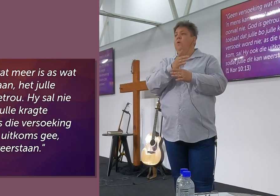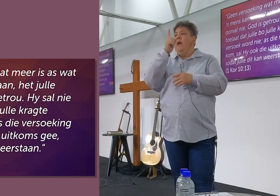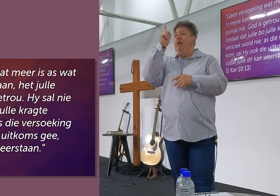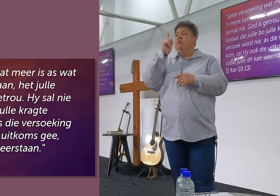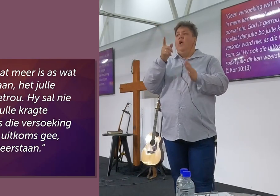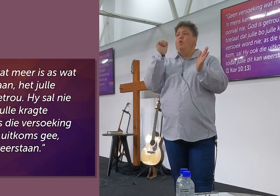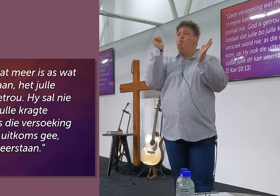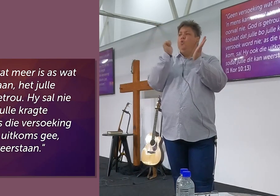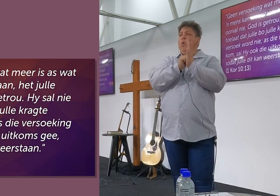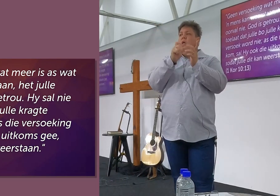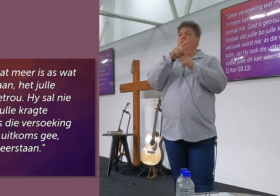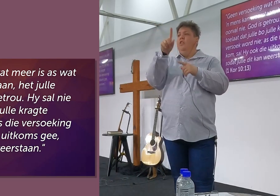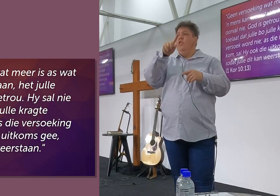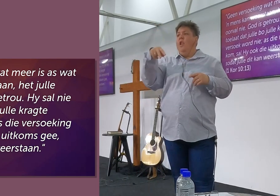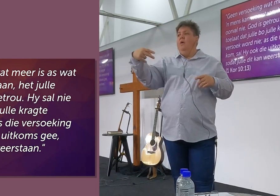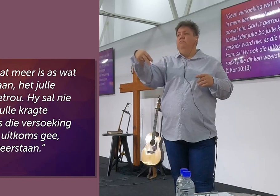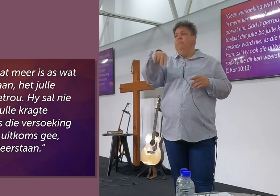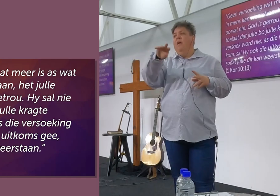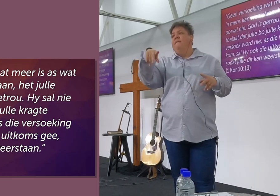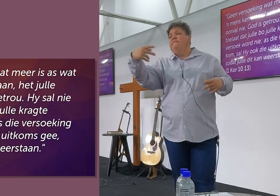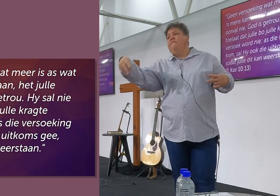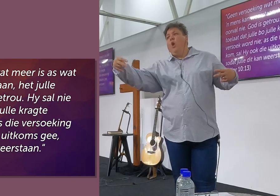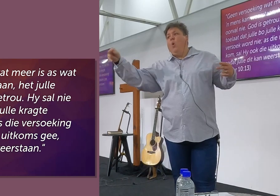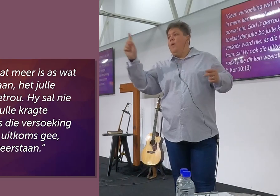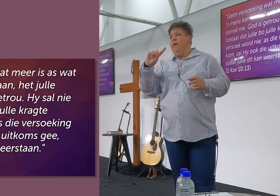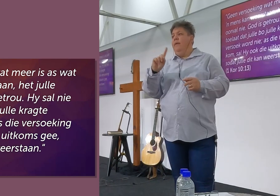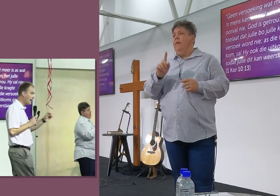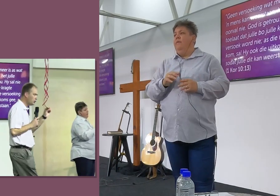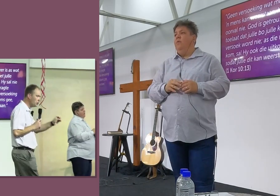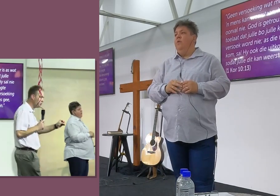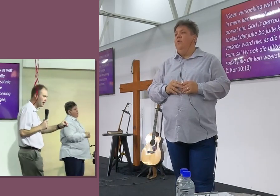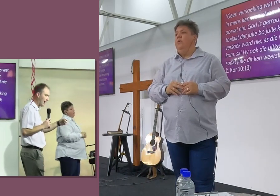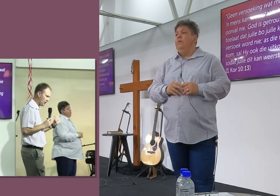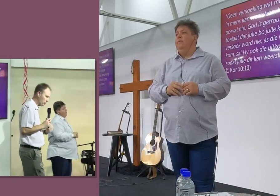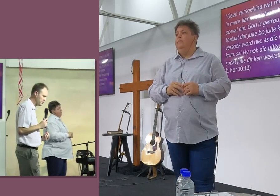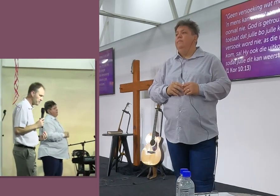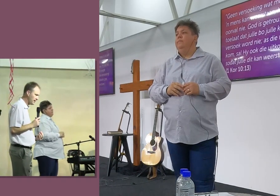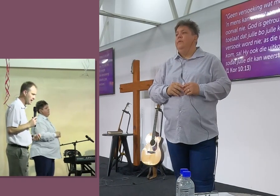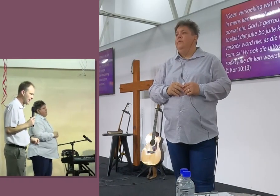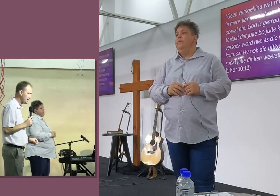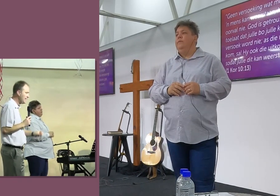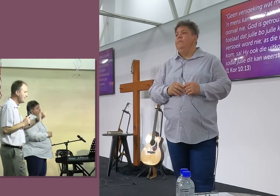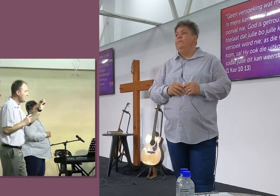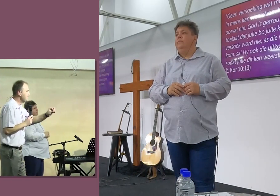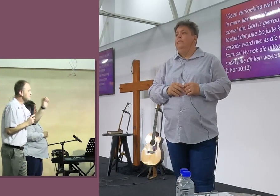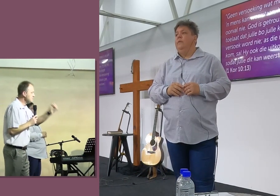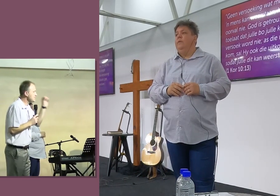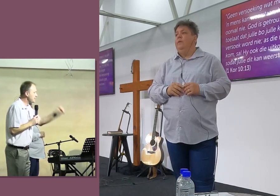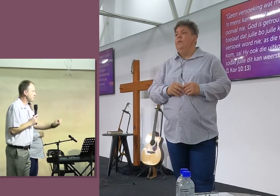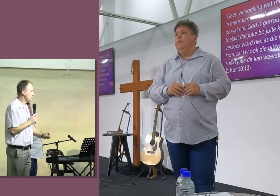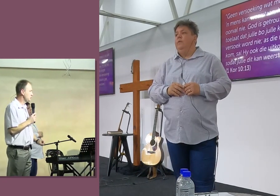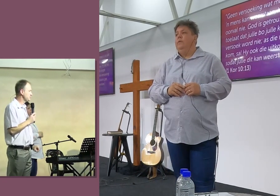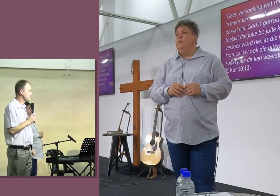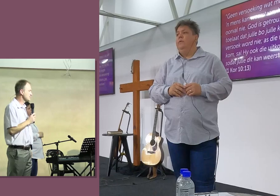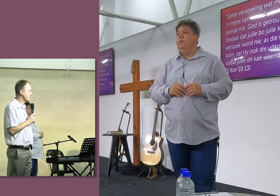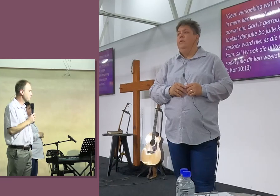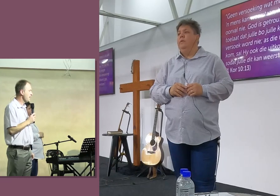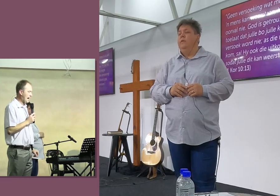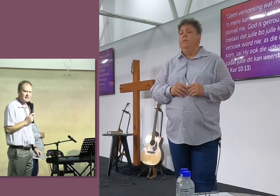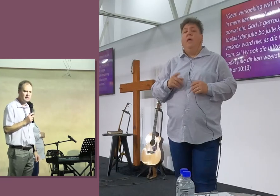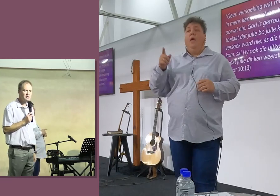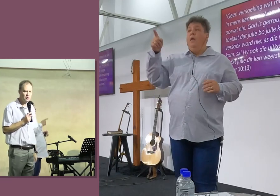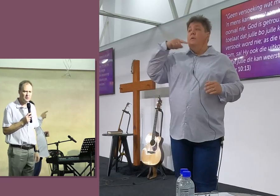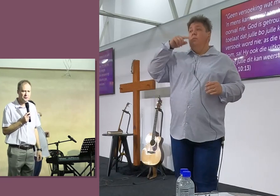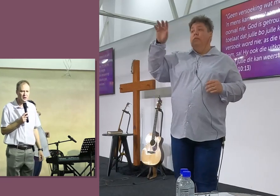kom, Sal hy ook die uitkomst gee, So dat jylle dit kan verstaan, Nou vriende, Ek geloo, Ek geloo met my jylle hart, Hier is nie net vir geloovig is nie,